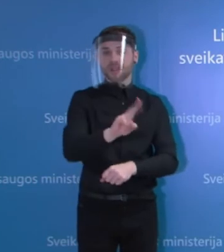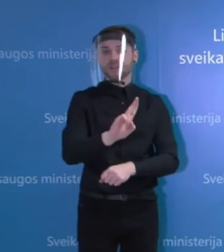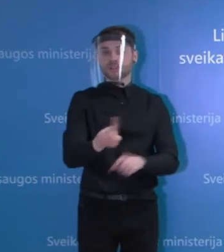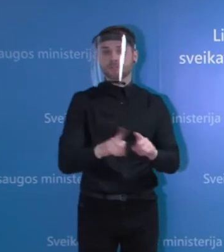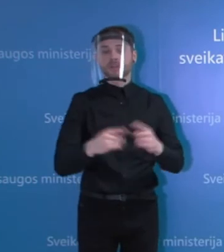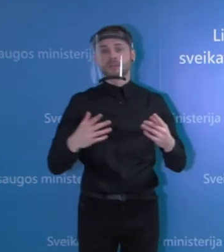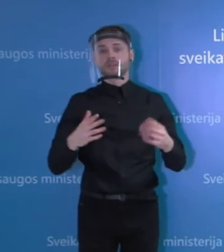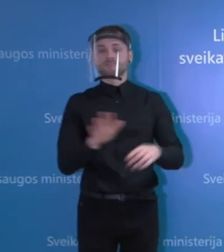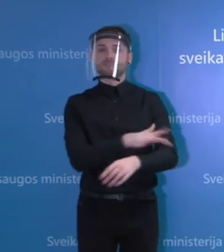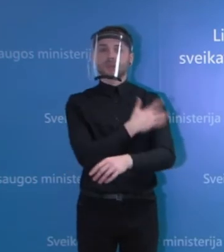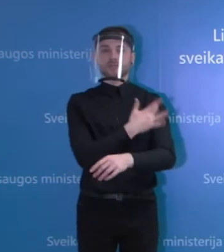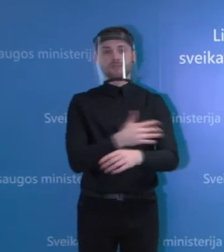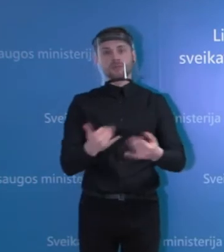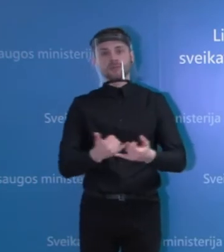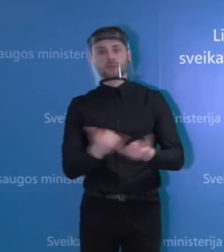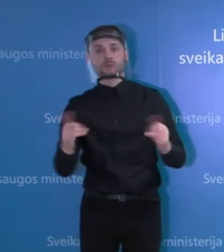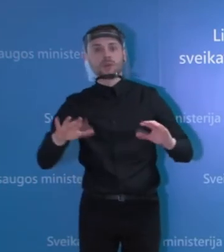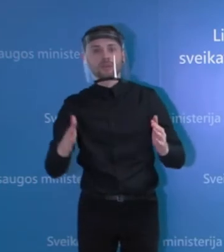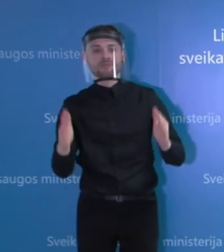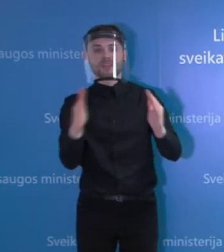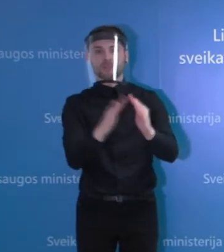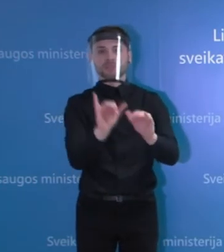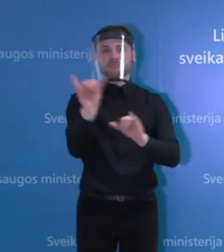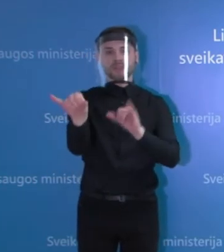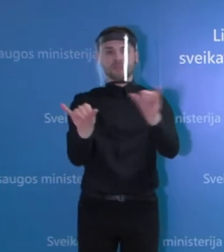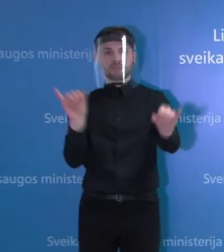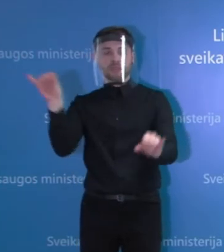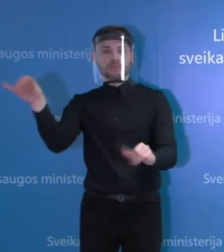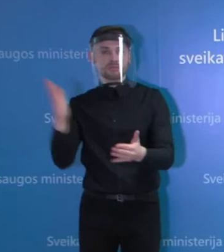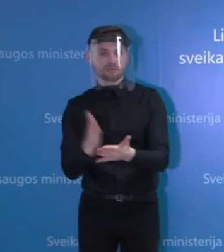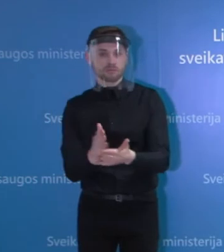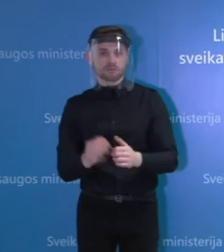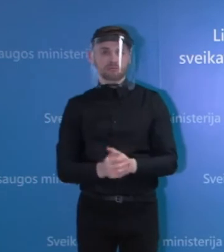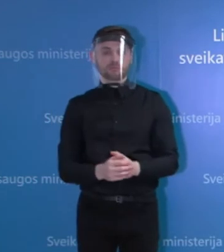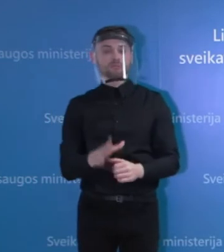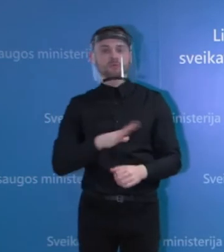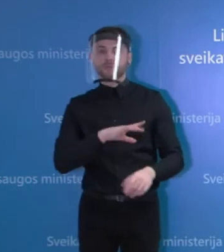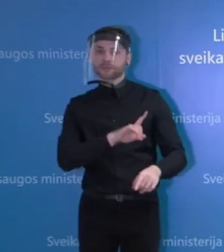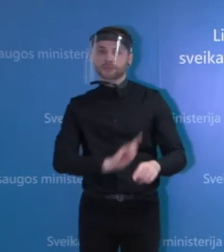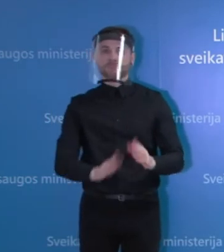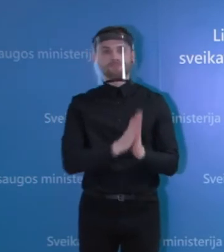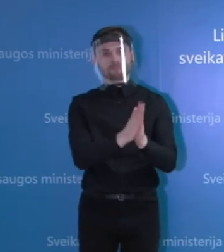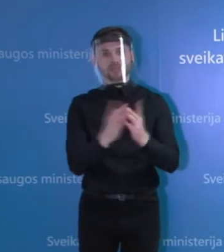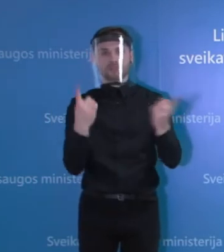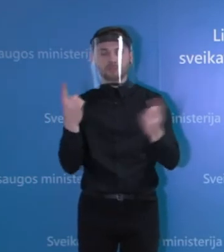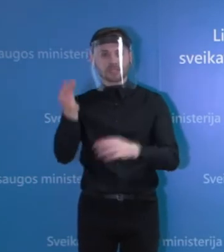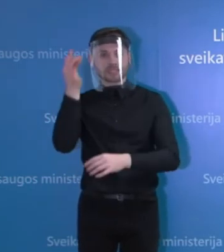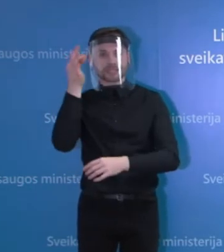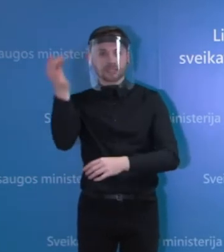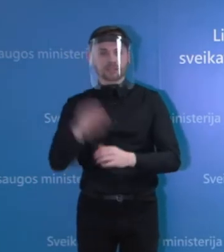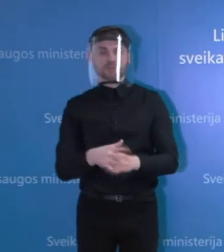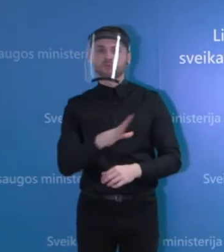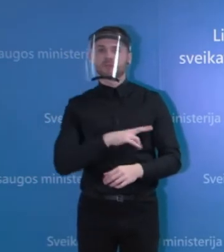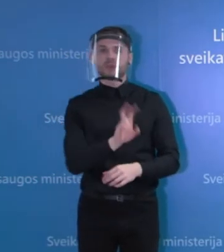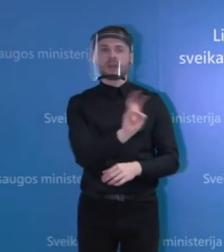sveikatos priežiūros paslaugas namuose esantiems pacientams. Taigi skubos tvarka paprašyta pateikti informaciją, kur